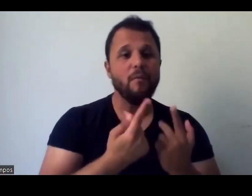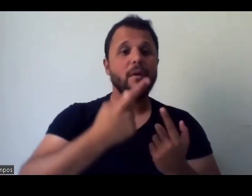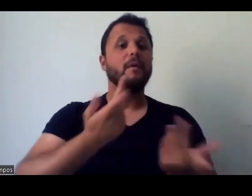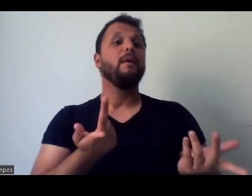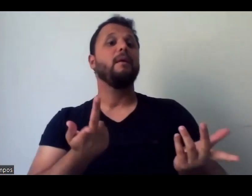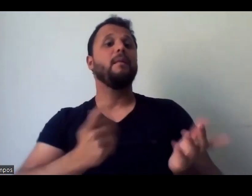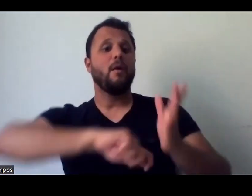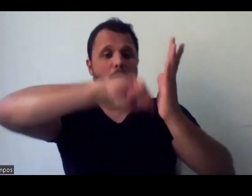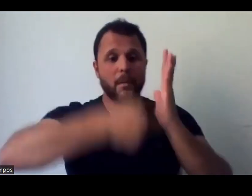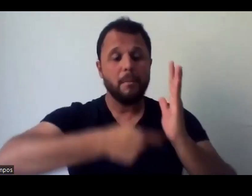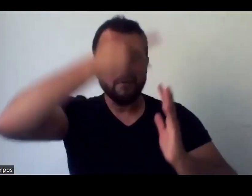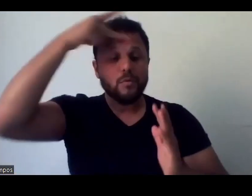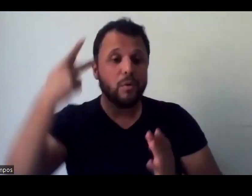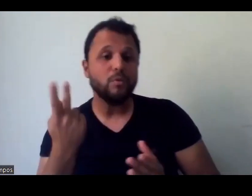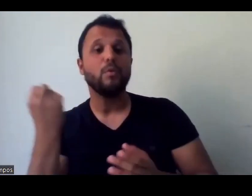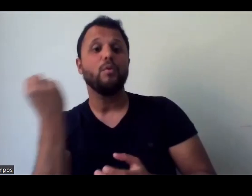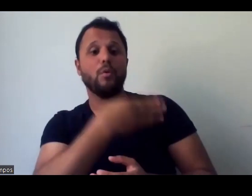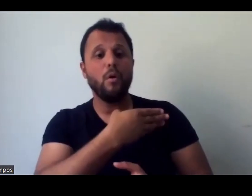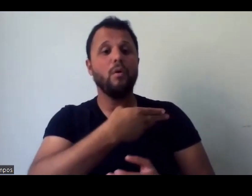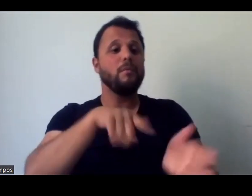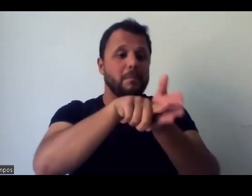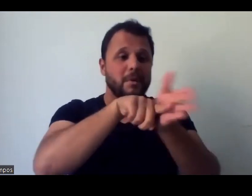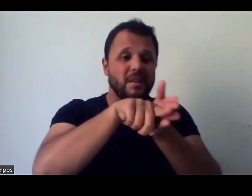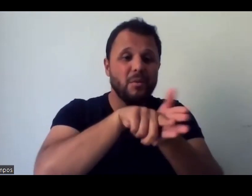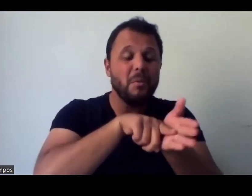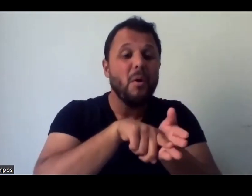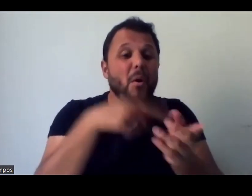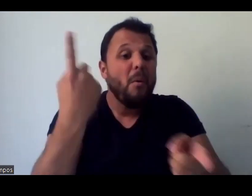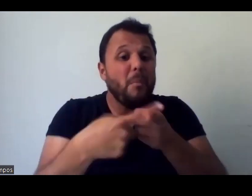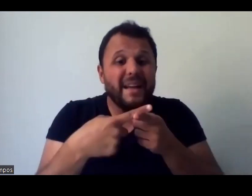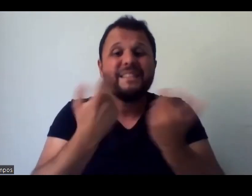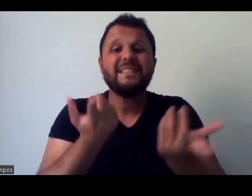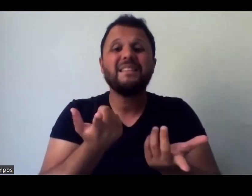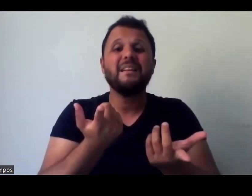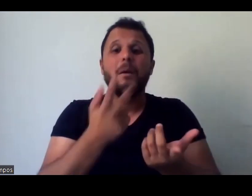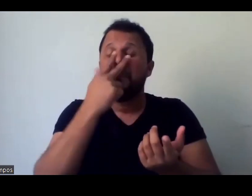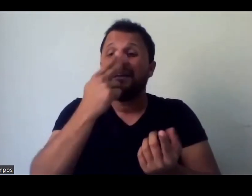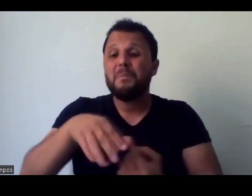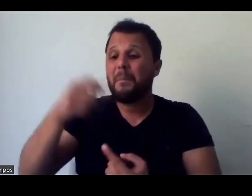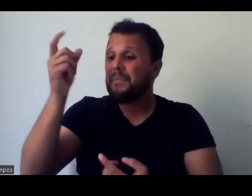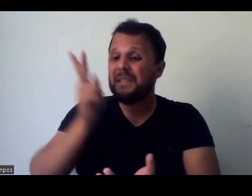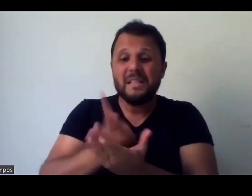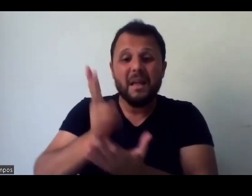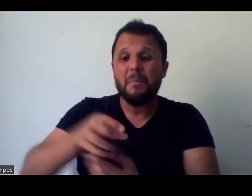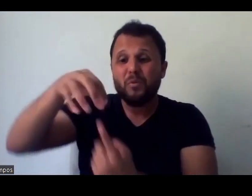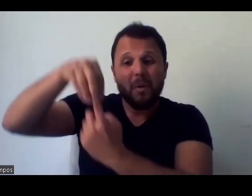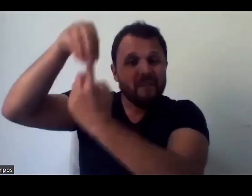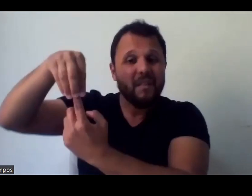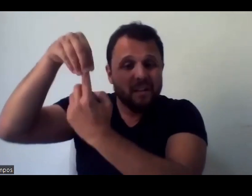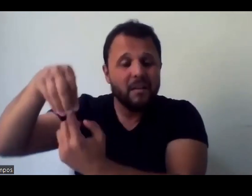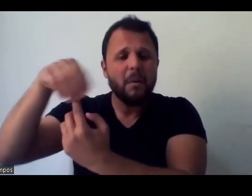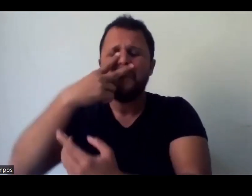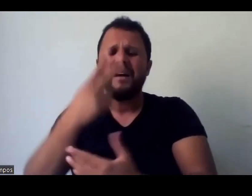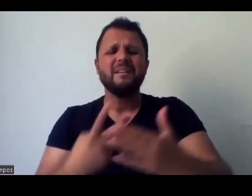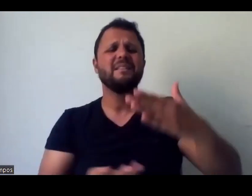são pessoas capazes, pesquisadores, porque se fica numa esfera muito longe também, tem aquela coisa de terceirização, e daí vem uma